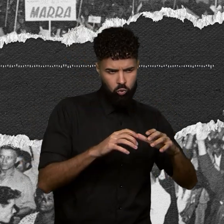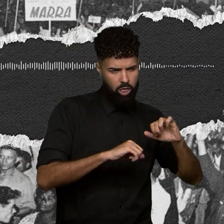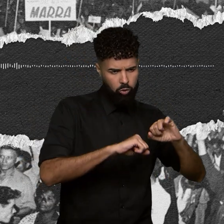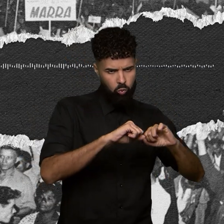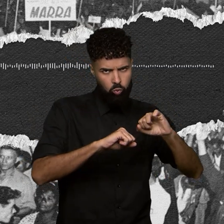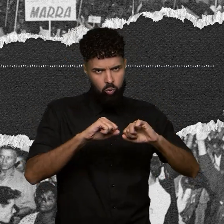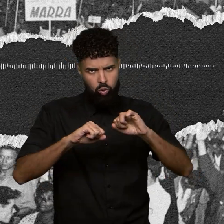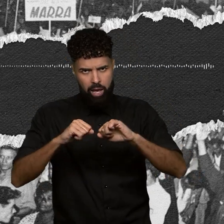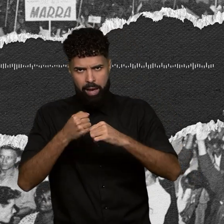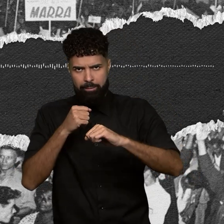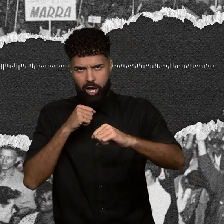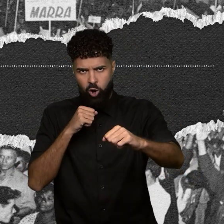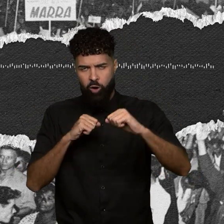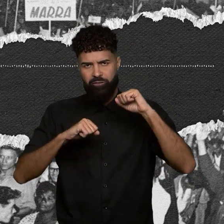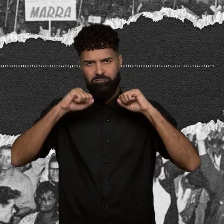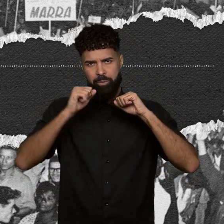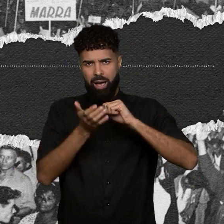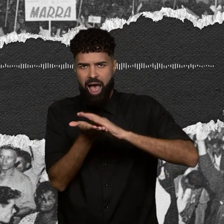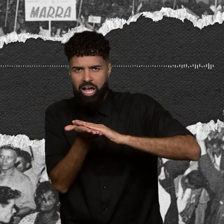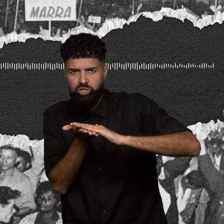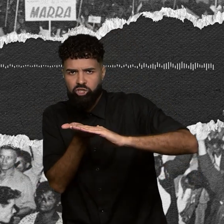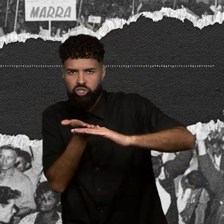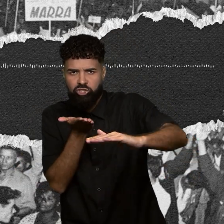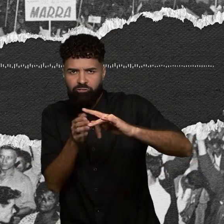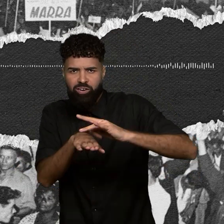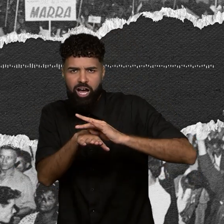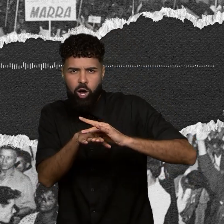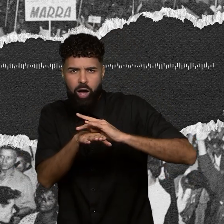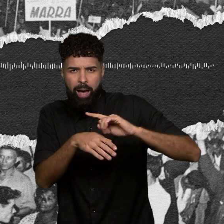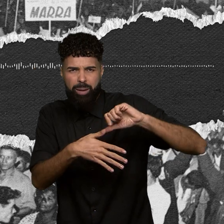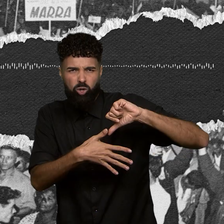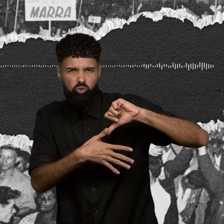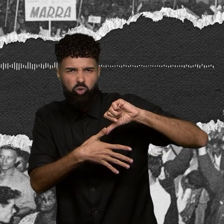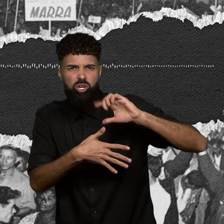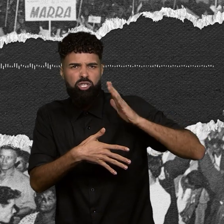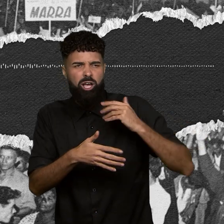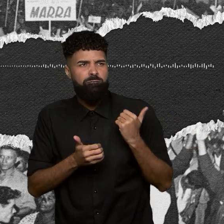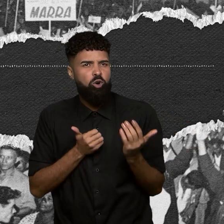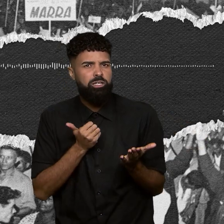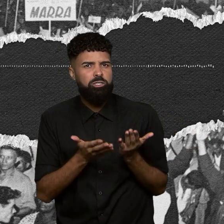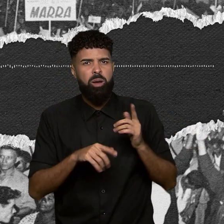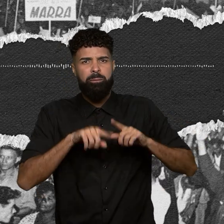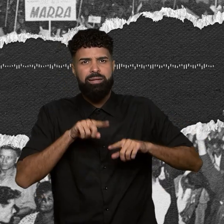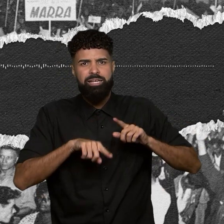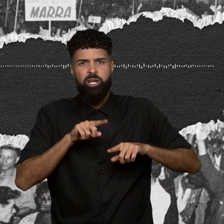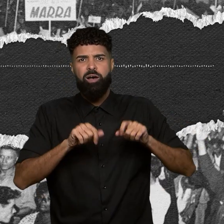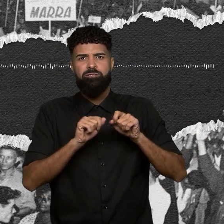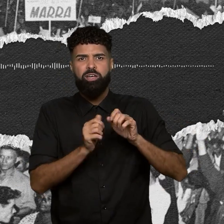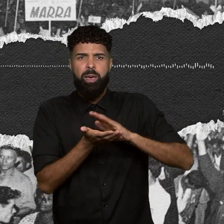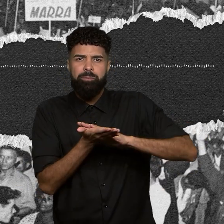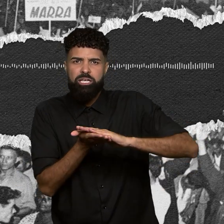fábrica de asfalto da América do Sul, a qual já forneceu o material utilizado no revestimento da pista do aeroporto de Brasília,